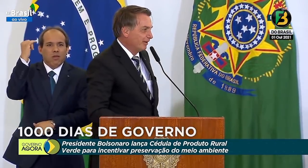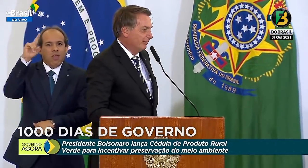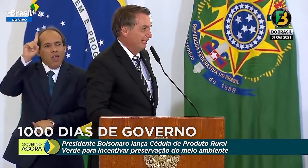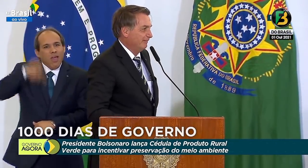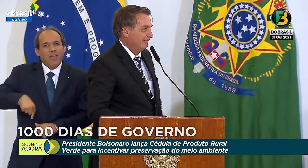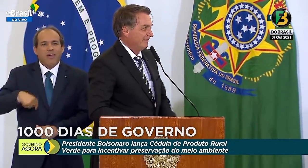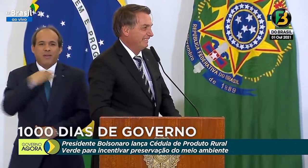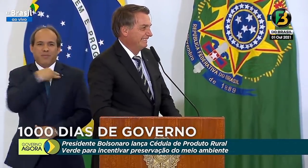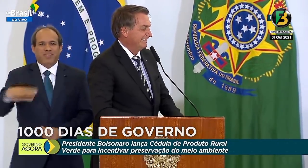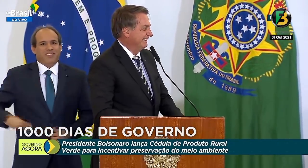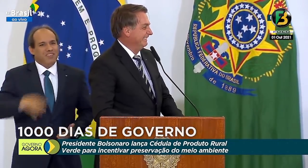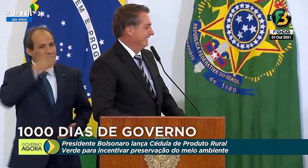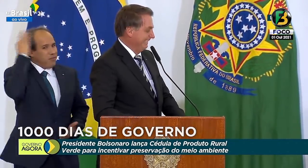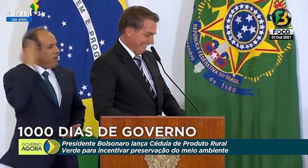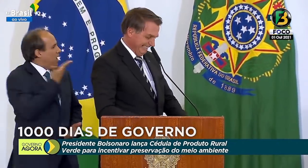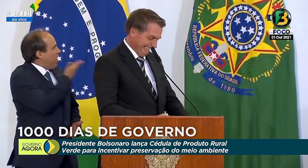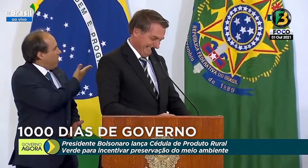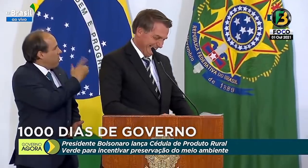ministra Flávia Arruda.